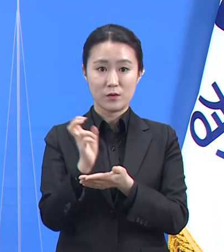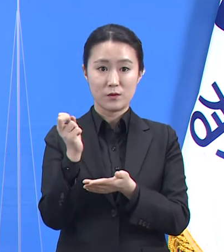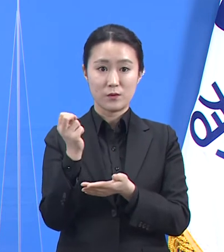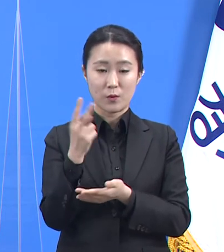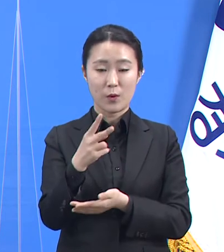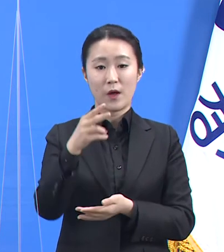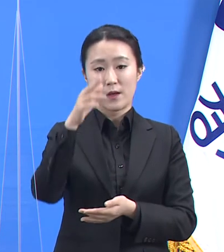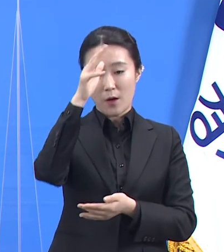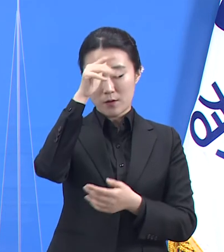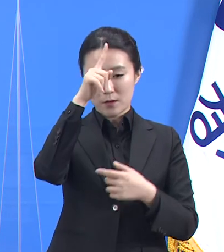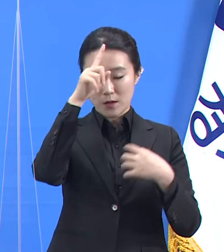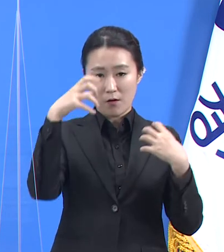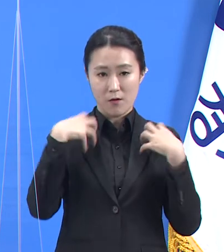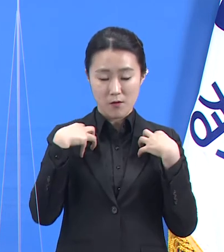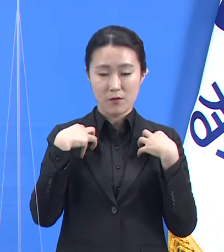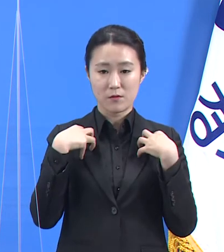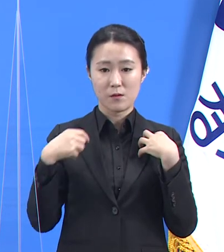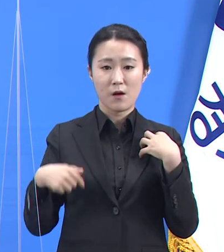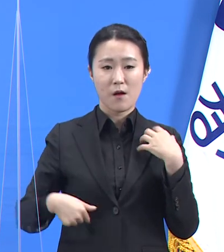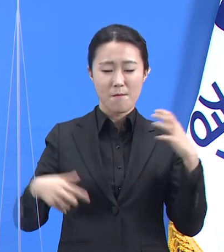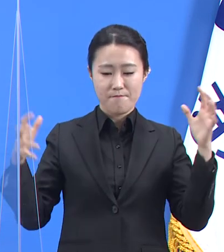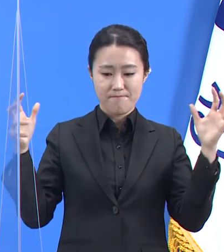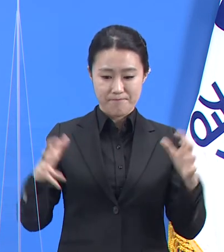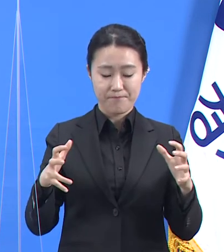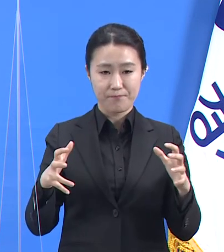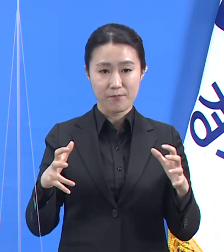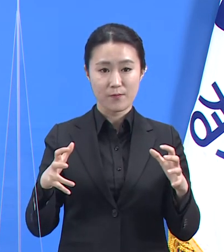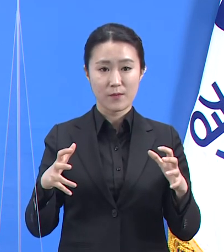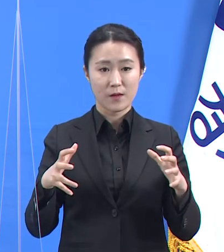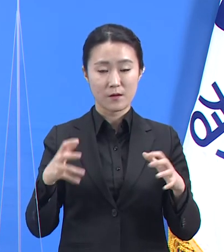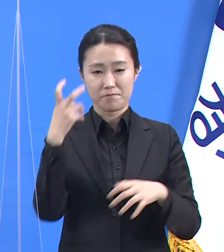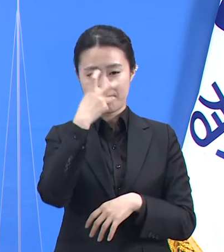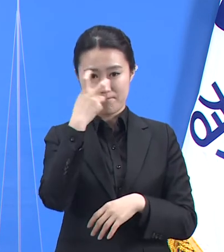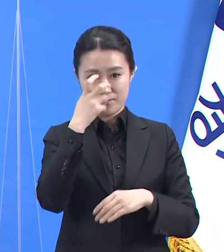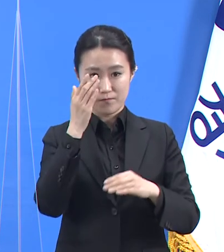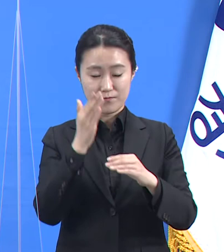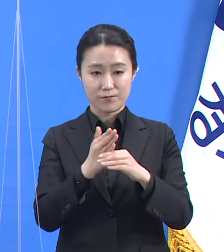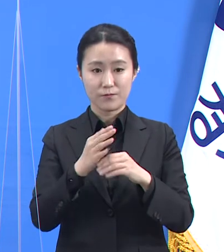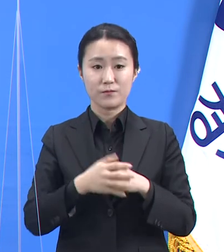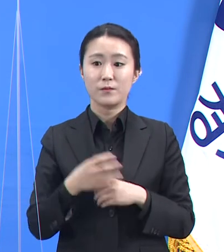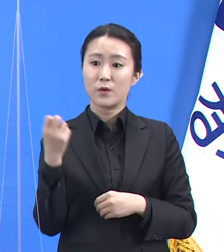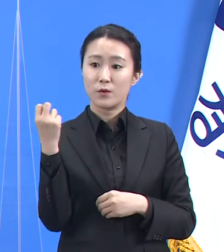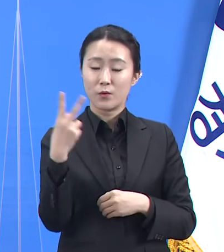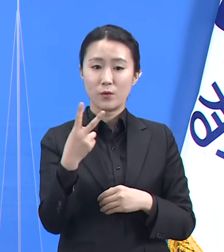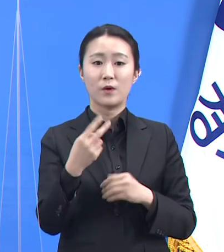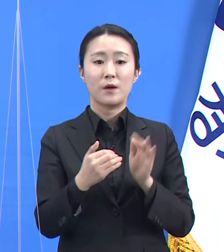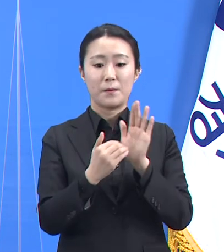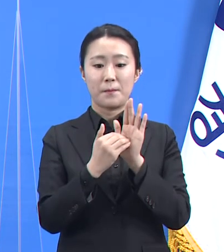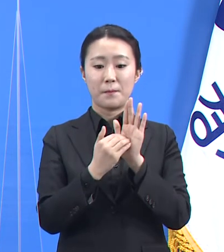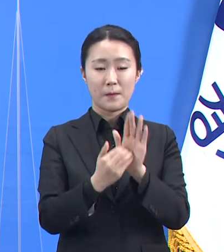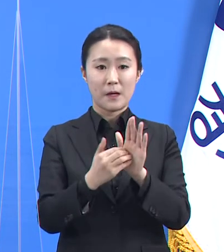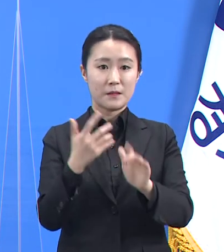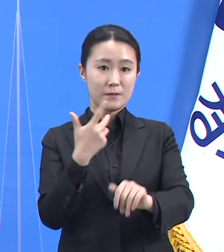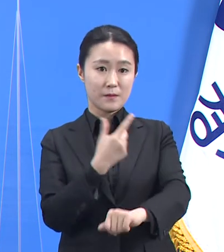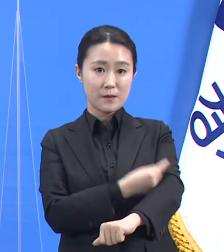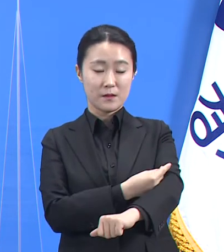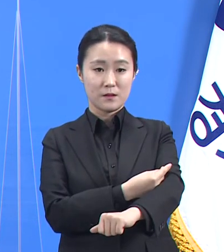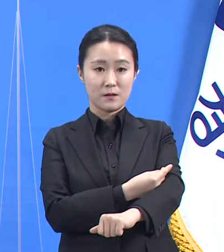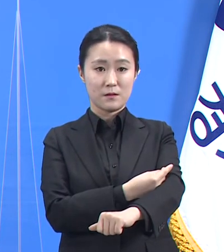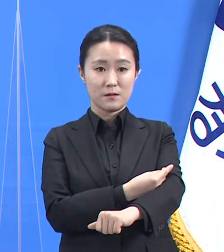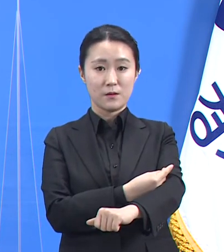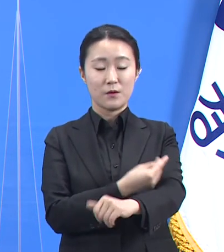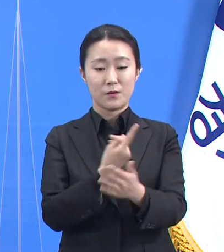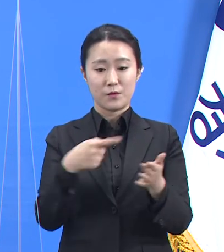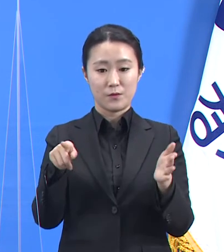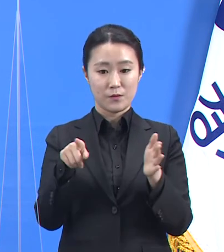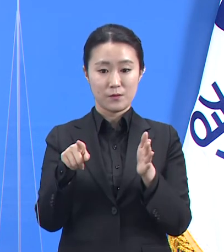실시하고 있고 방역지침과 백신 보존 기준에 따라 입출구 분리 여부, 초저온 백신 보관